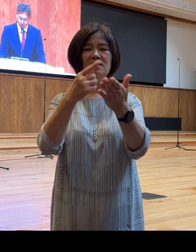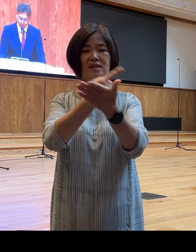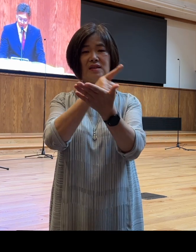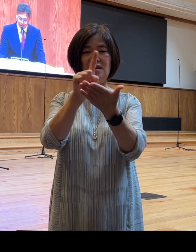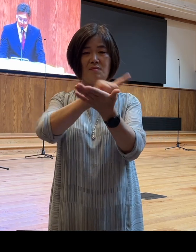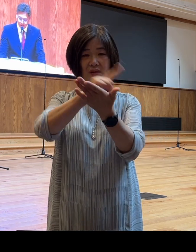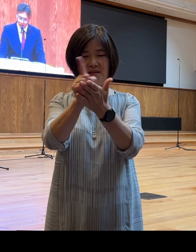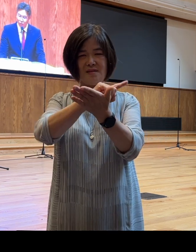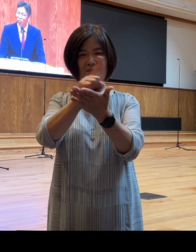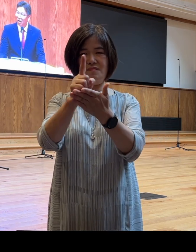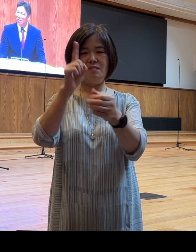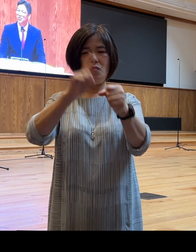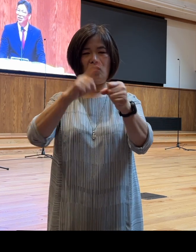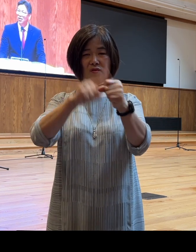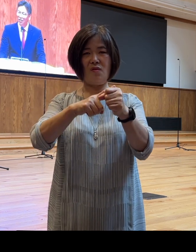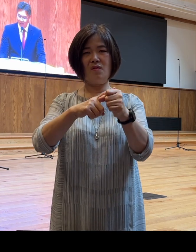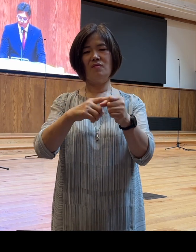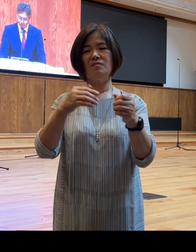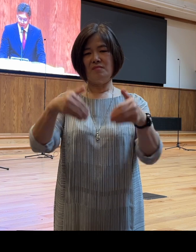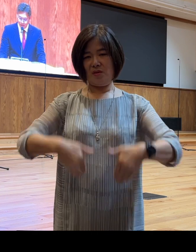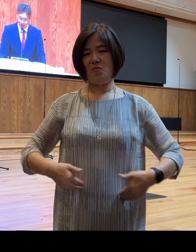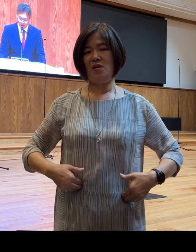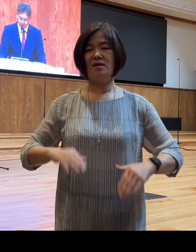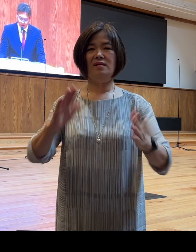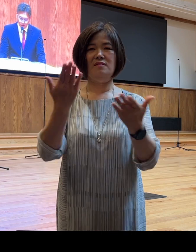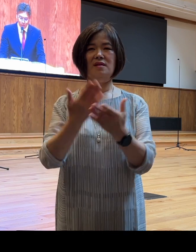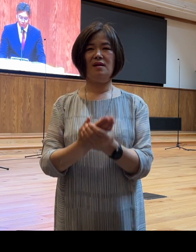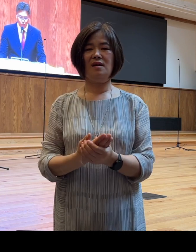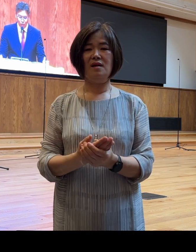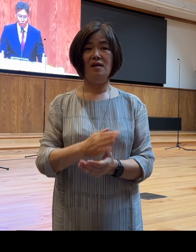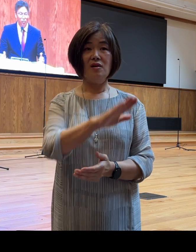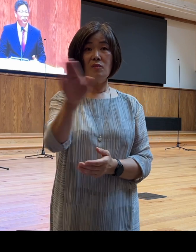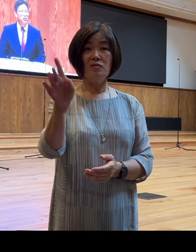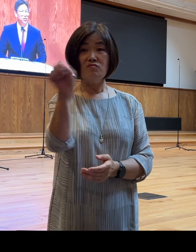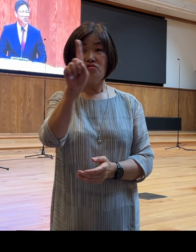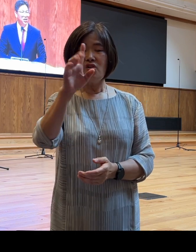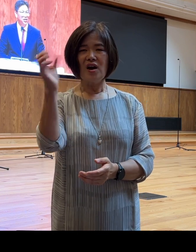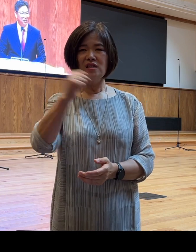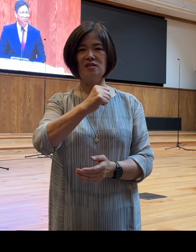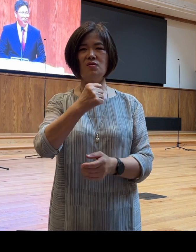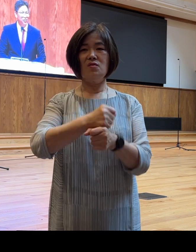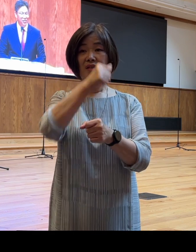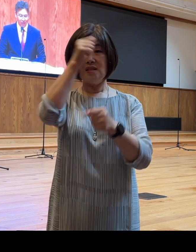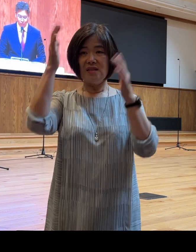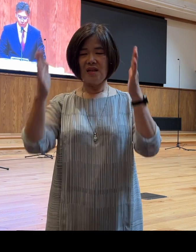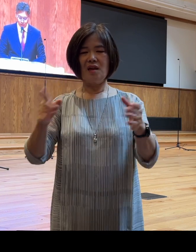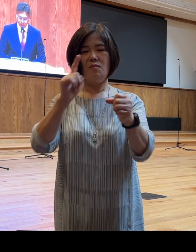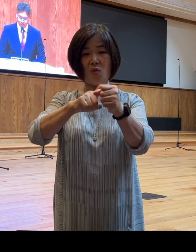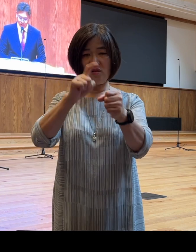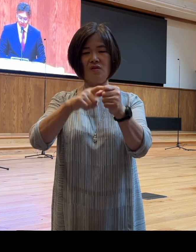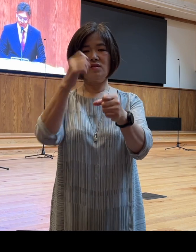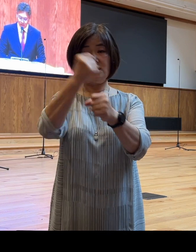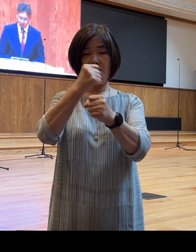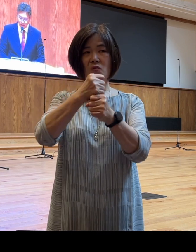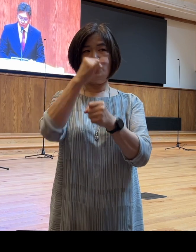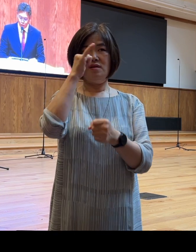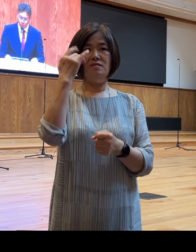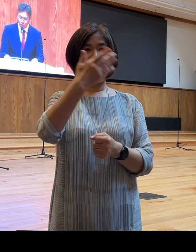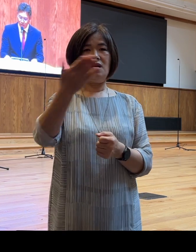우리의 인생의 나침반 여러분은 무엇으로 그 인생의 나침반을 삼고 계십니까? 오늘 본문의 말씀을